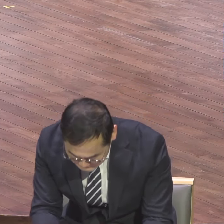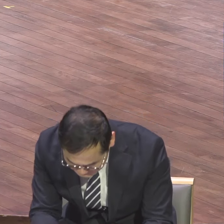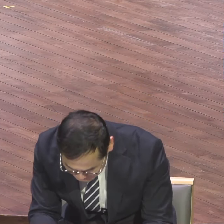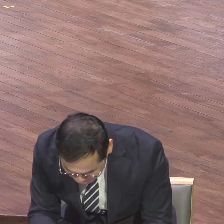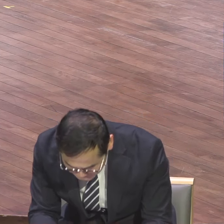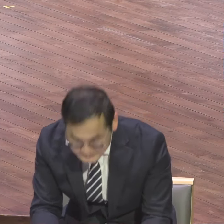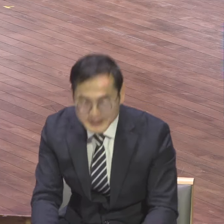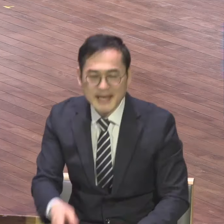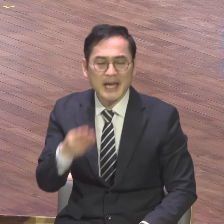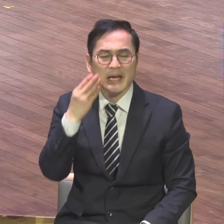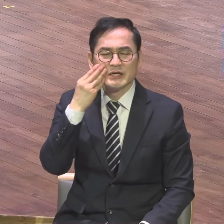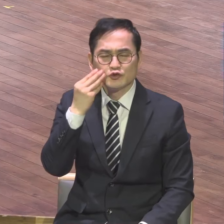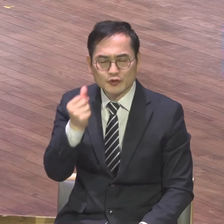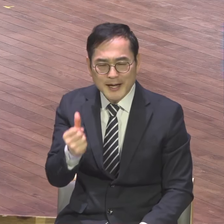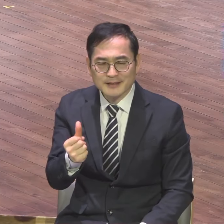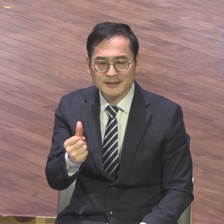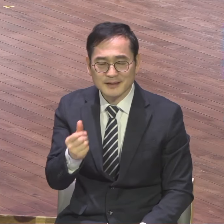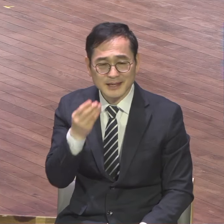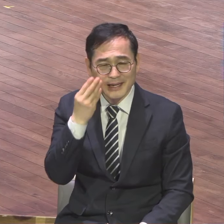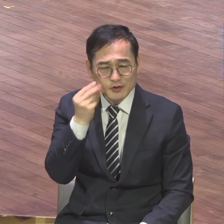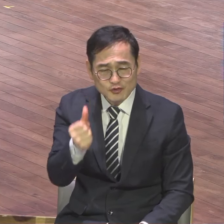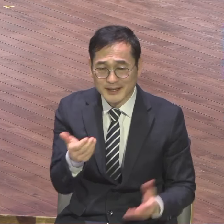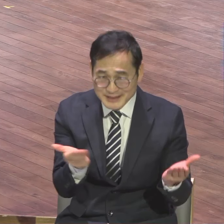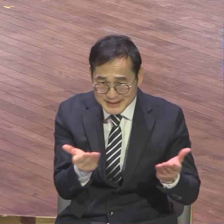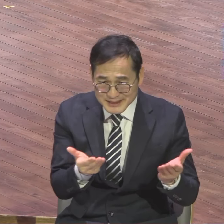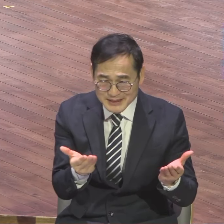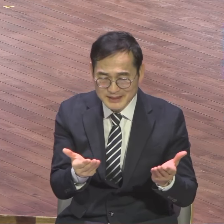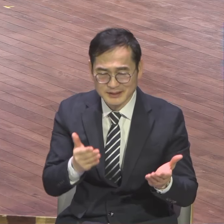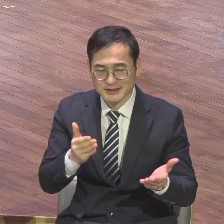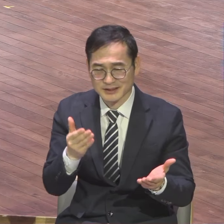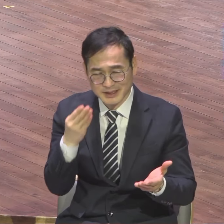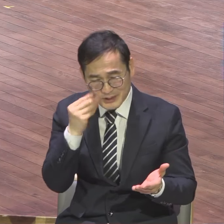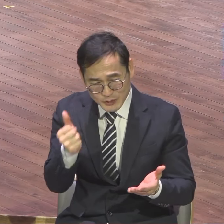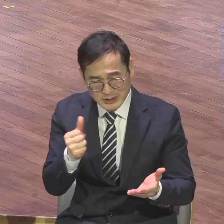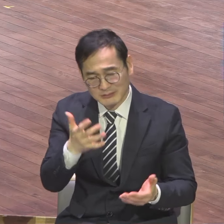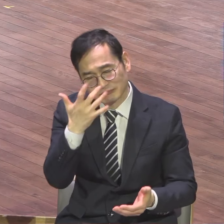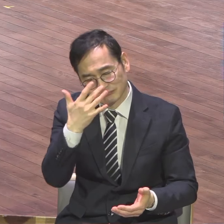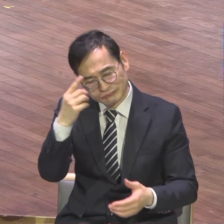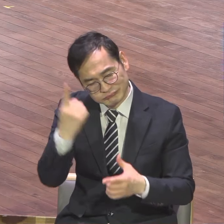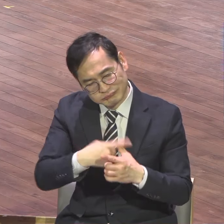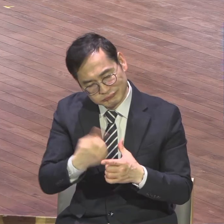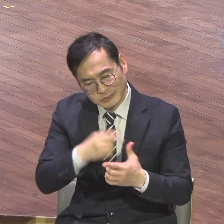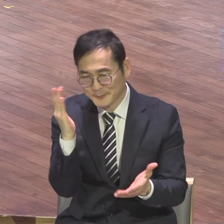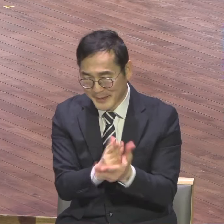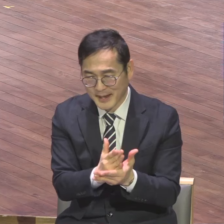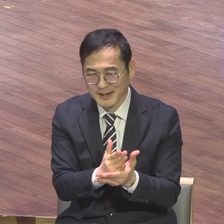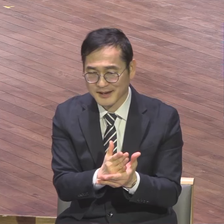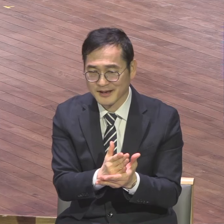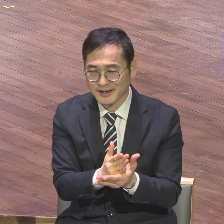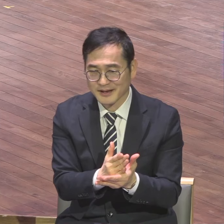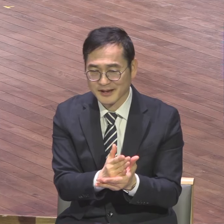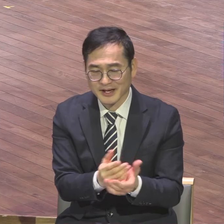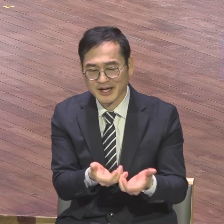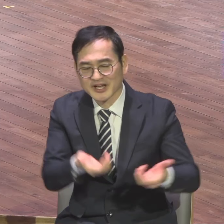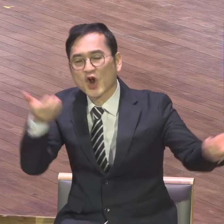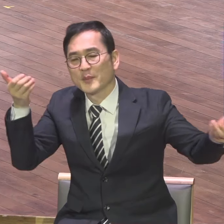급변하는 시대의 변화와 혁신 변화와 혁신을 하지 않으면 살아남을 수 없다